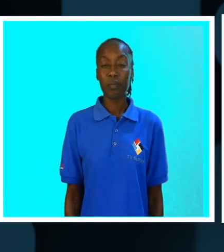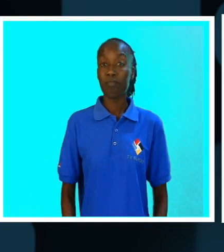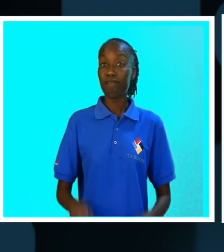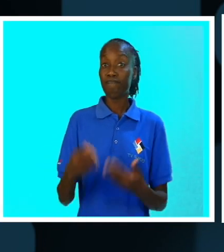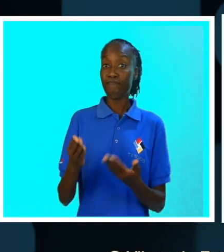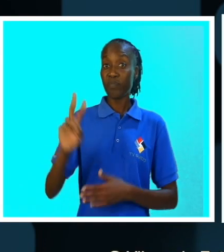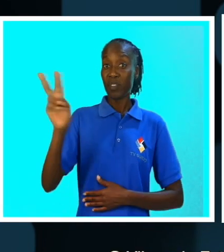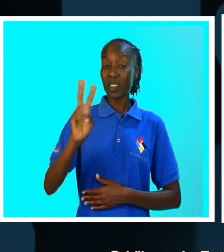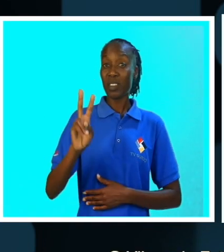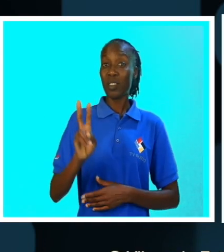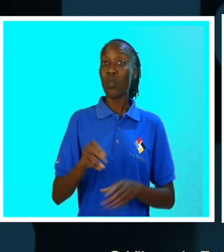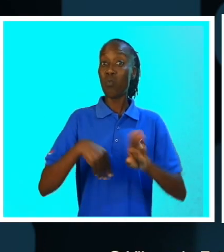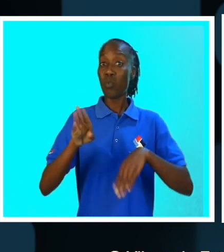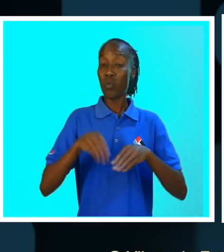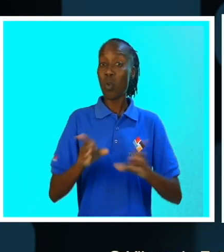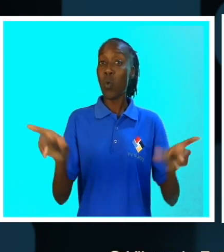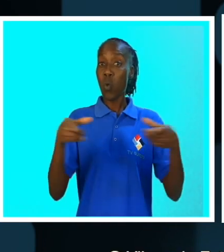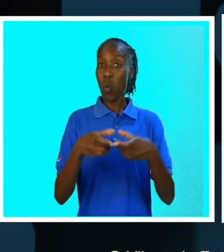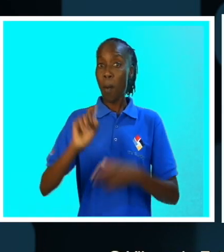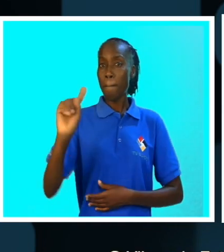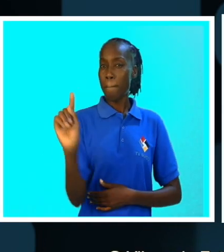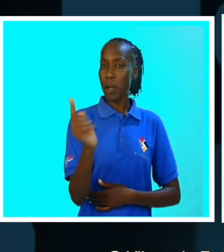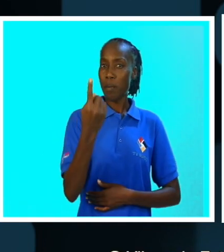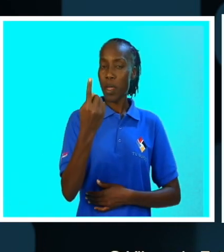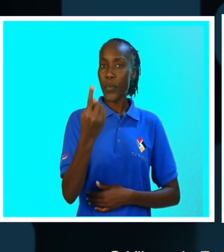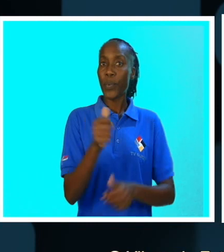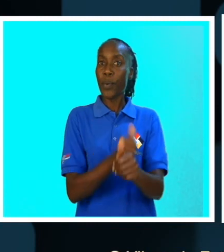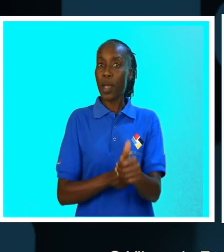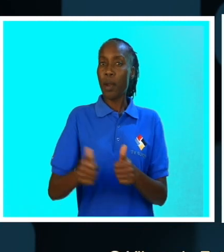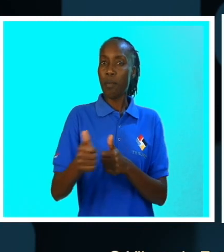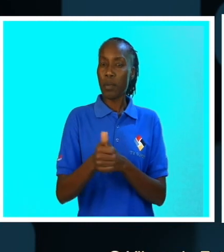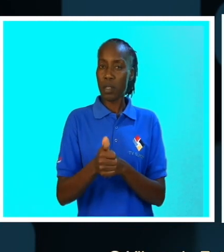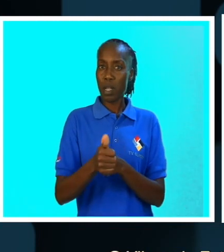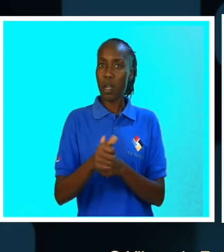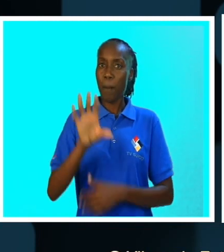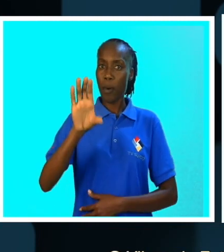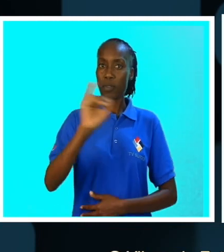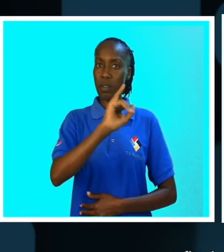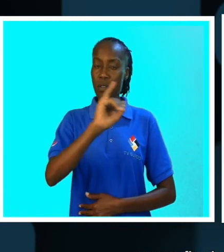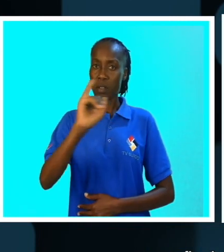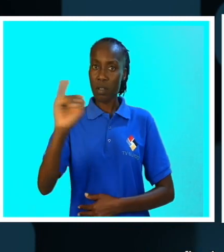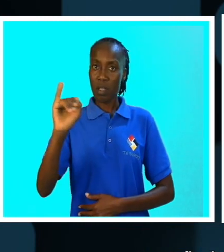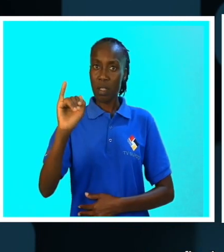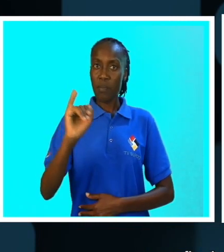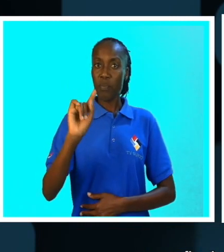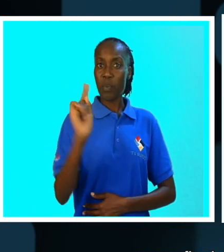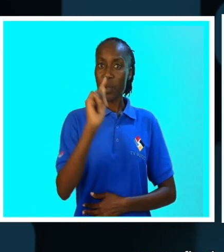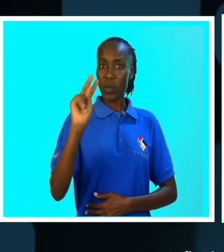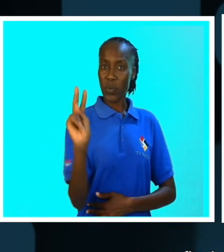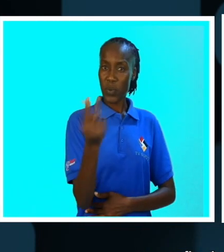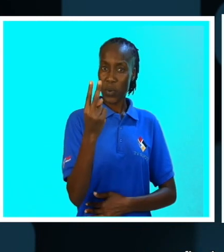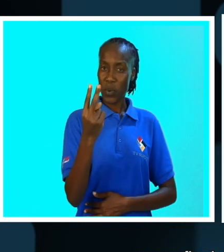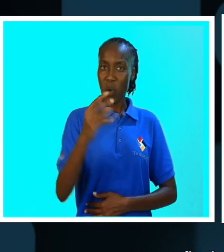O Vilancul Futebol Clube foi a primeira equipa a representar a província de Iambane numa final da